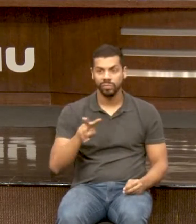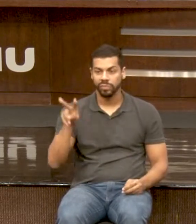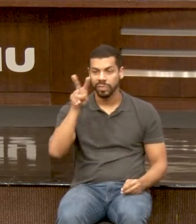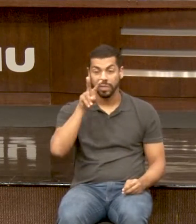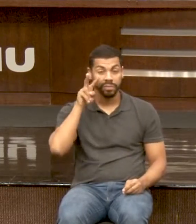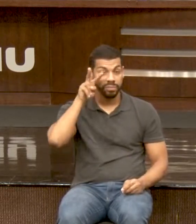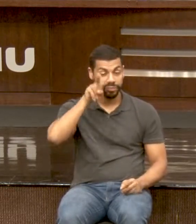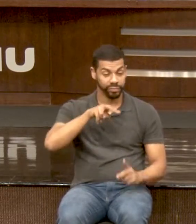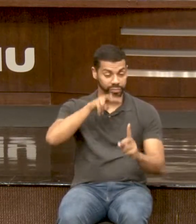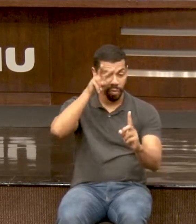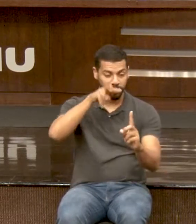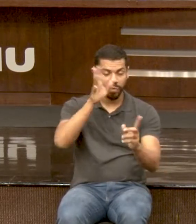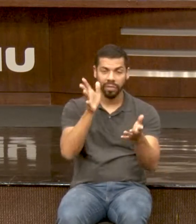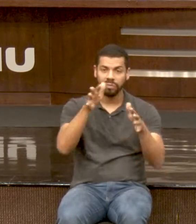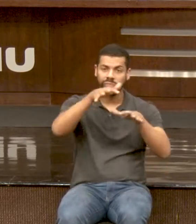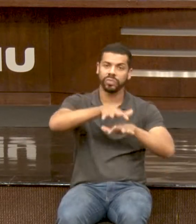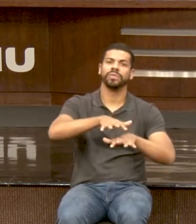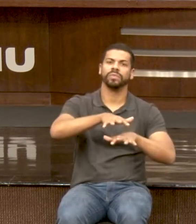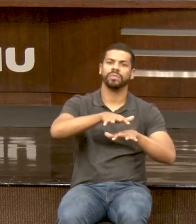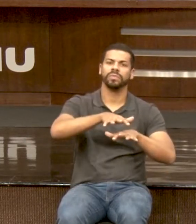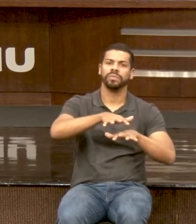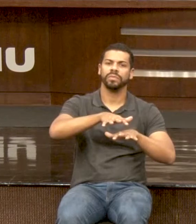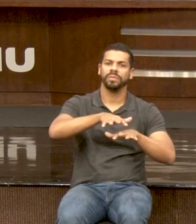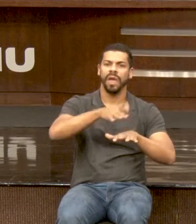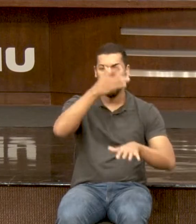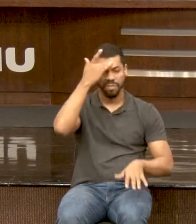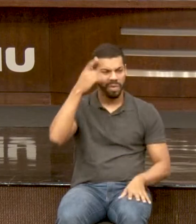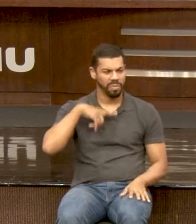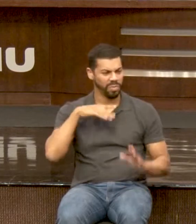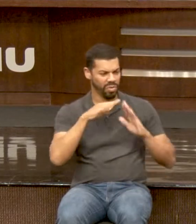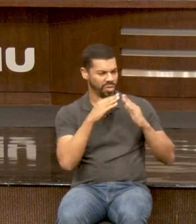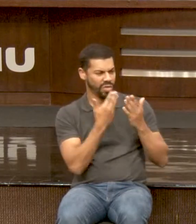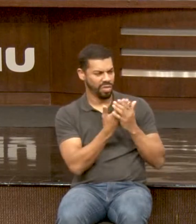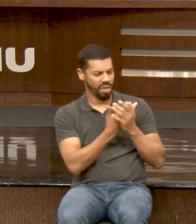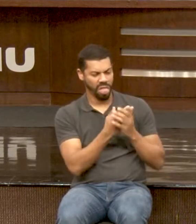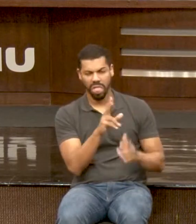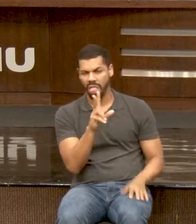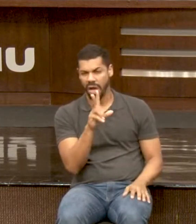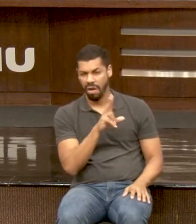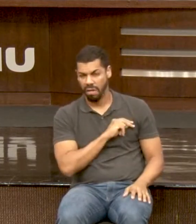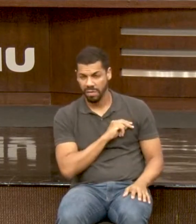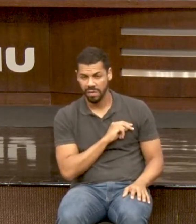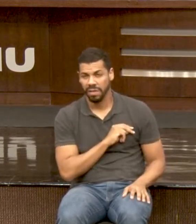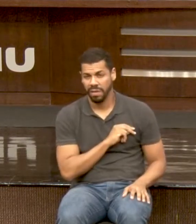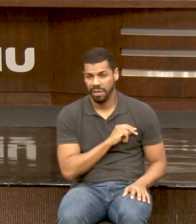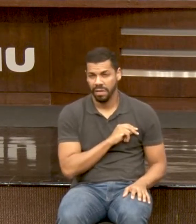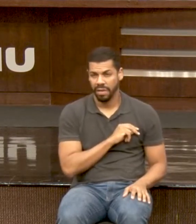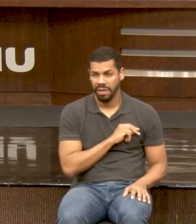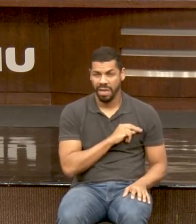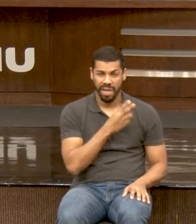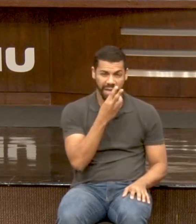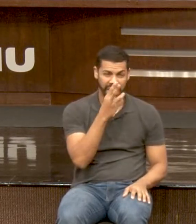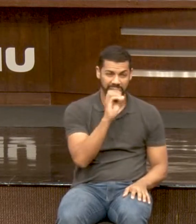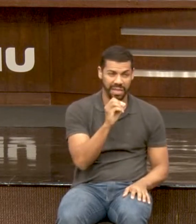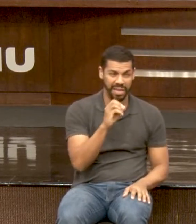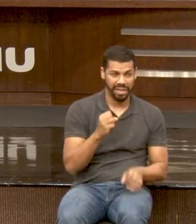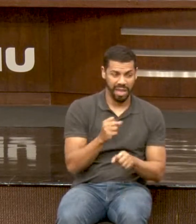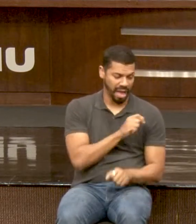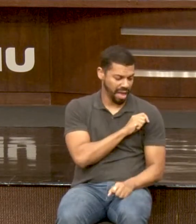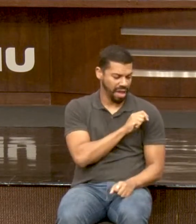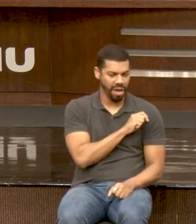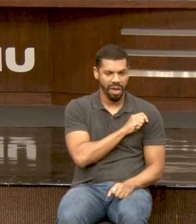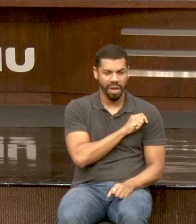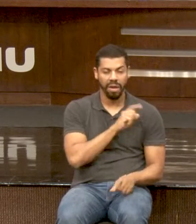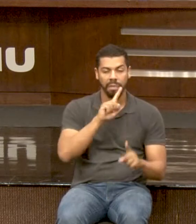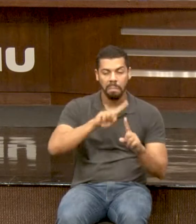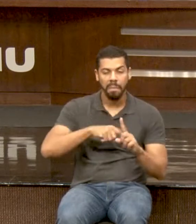inclusão. tem que se... A gente chega na escola e professora diz assim, Nossa, tem 30 alunos mais